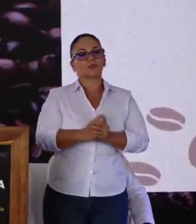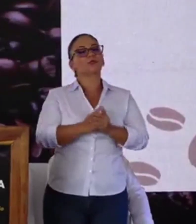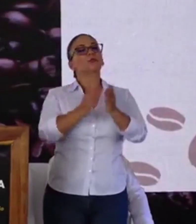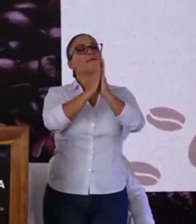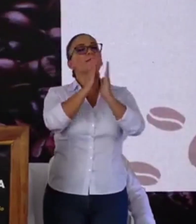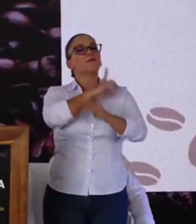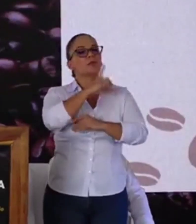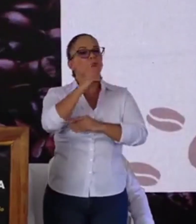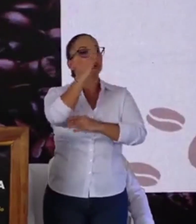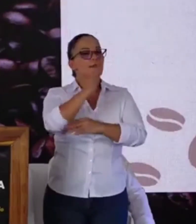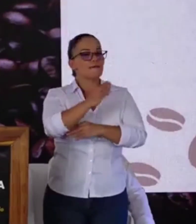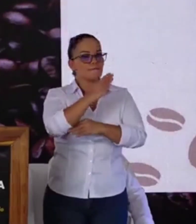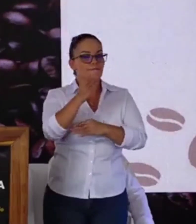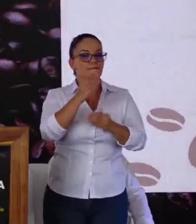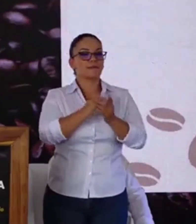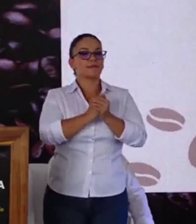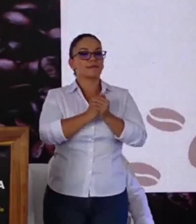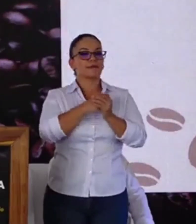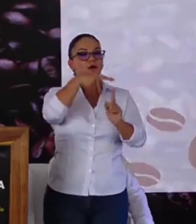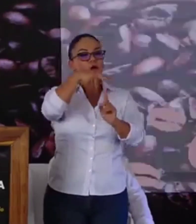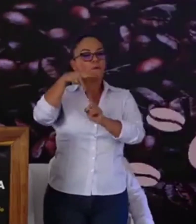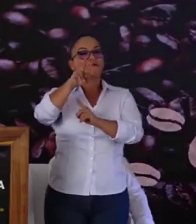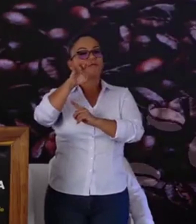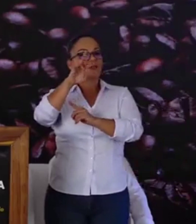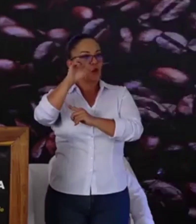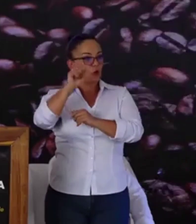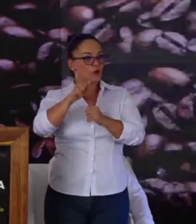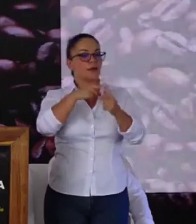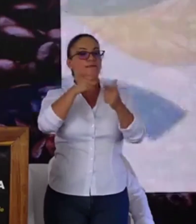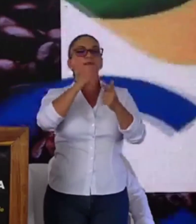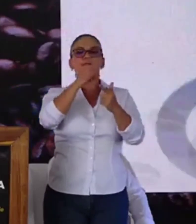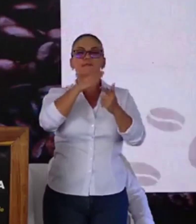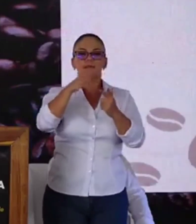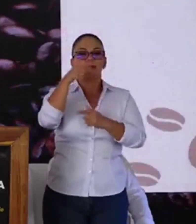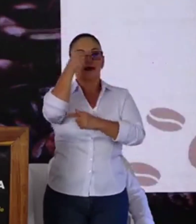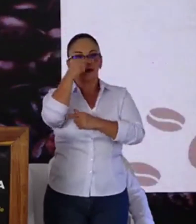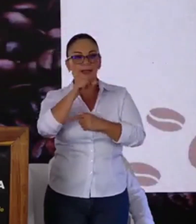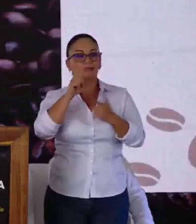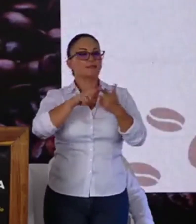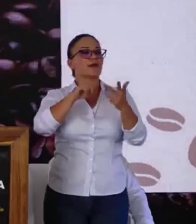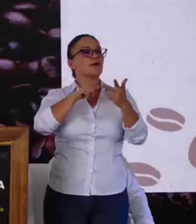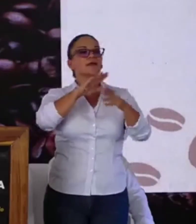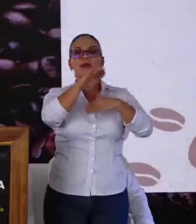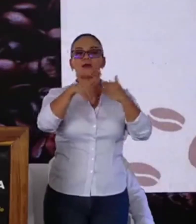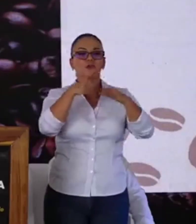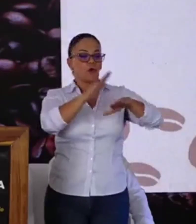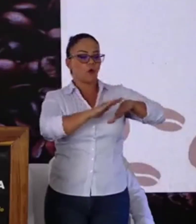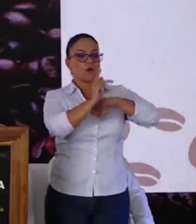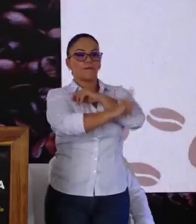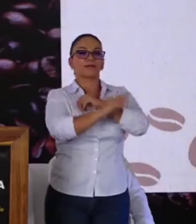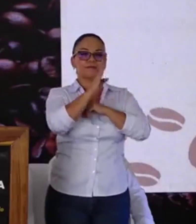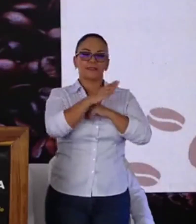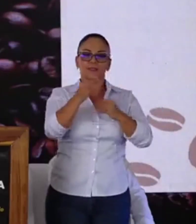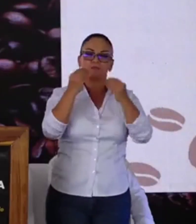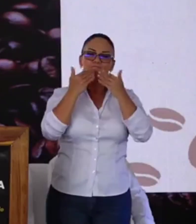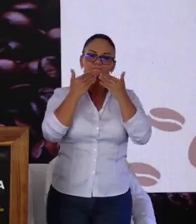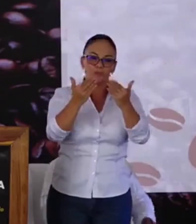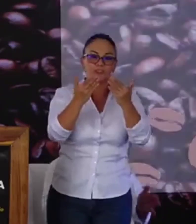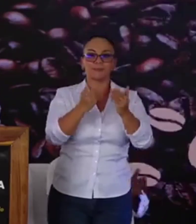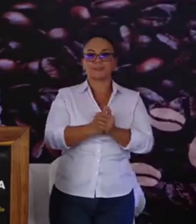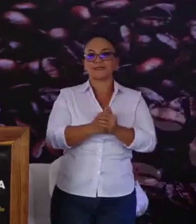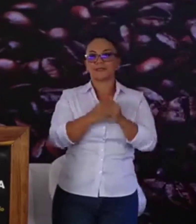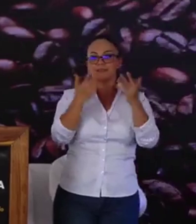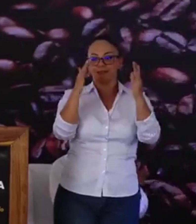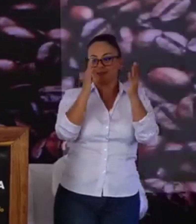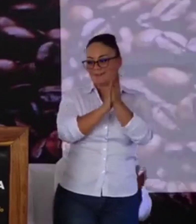pido a Dios que bendiga a Cope Victoria, a Grecia y a todo este país bendito. Muchísimas gracias.